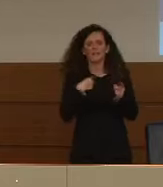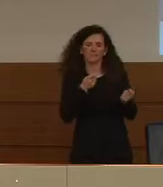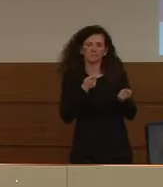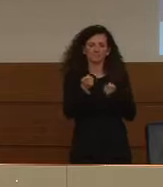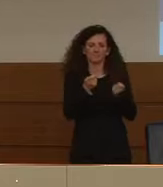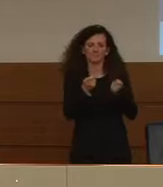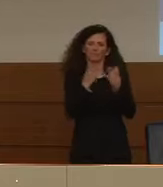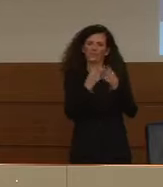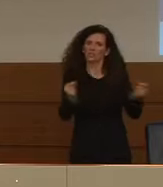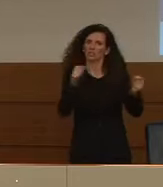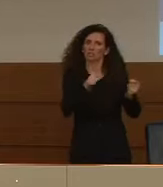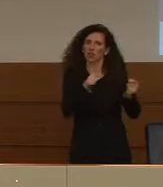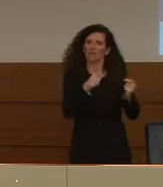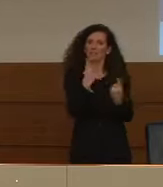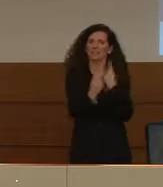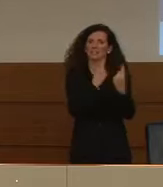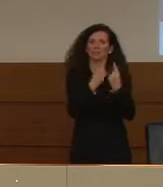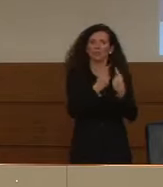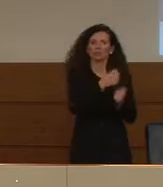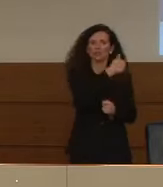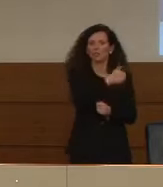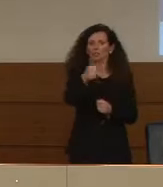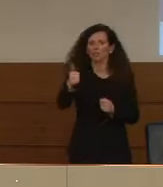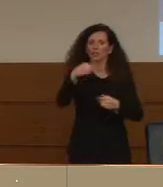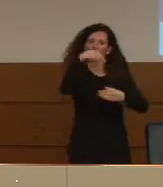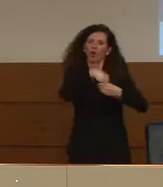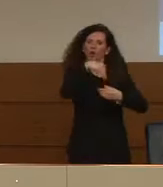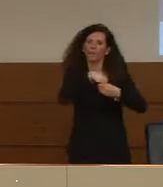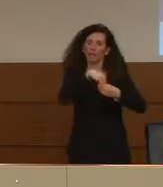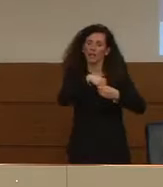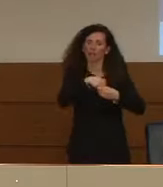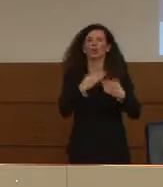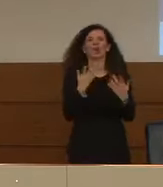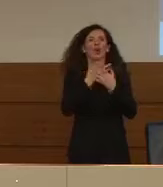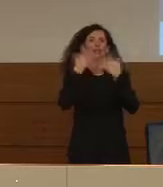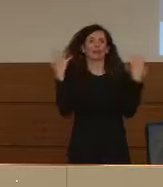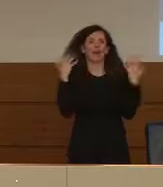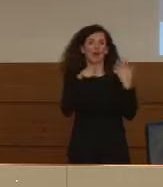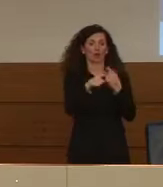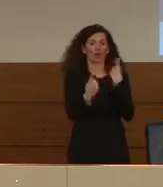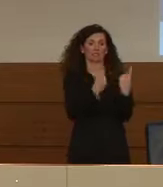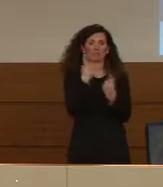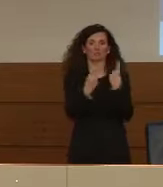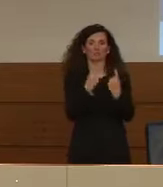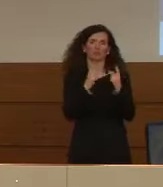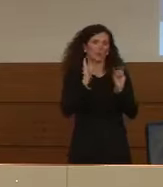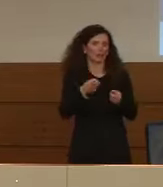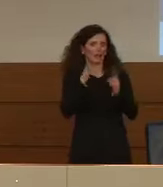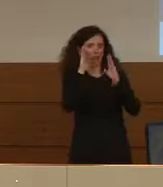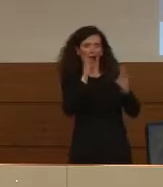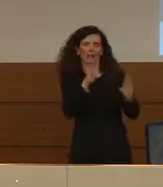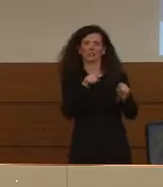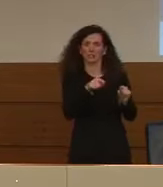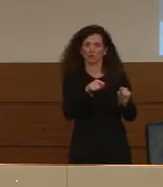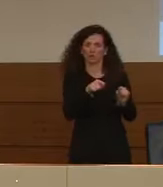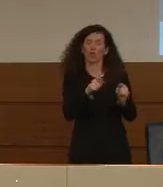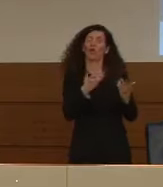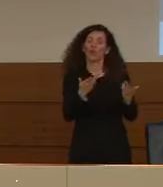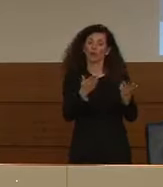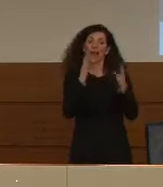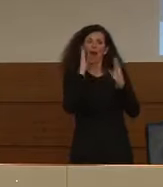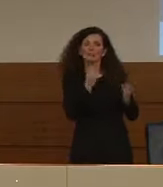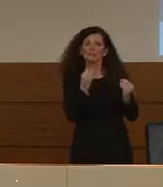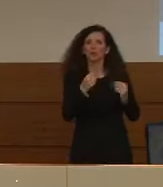tutte le situazioni singolarmente e nel loro complesso. È chiaro che è una situazione che merita la massima attenzione anche per i